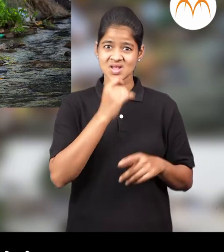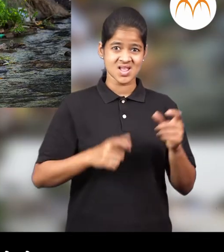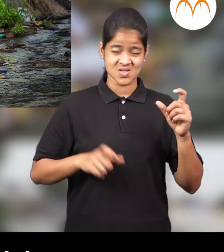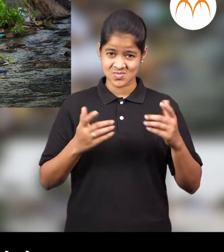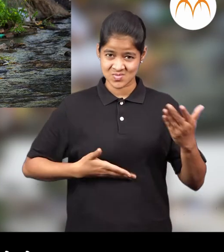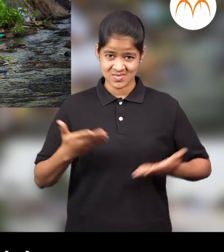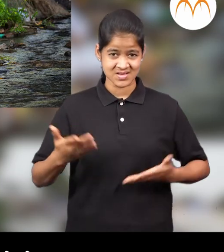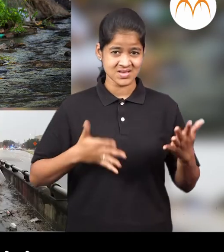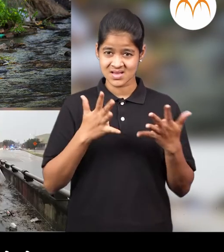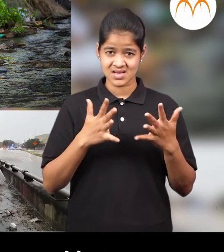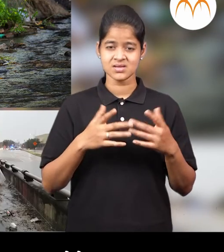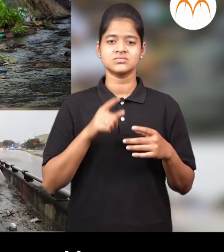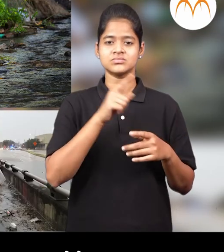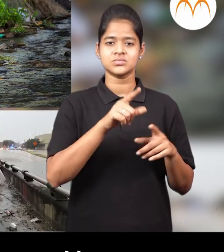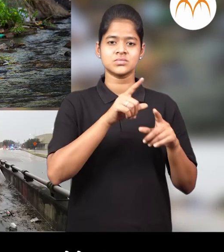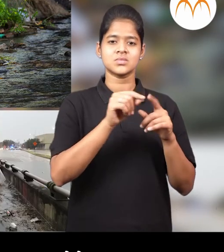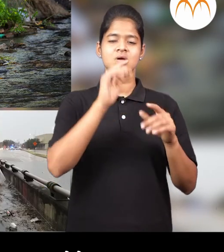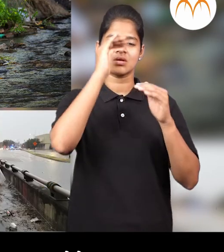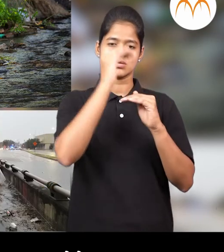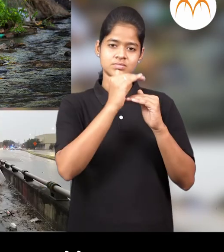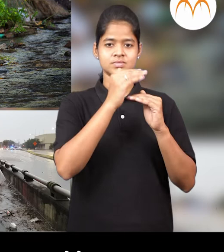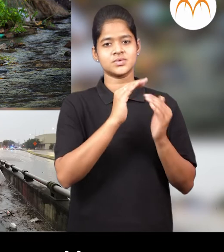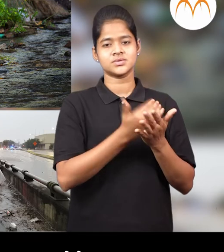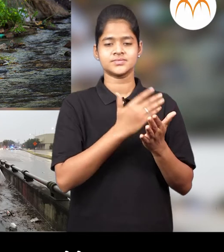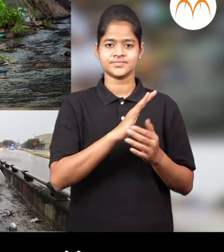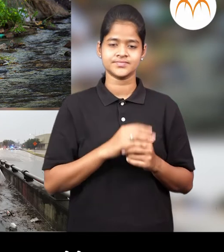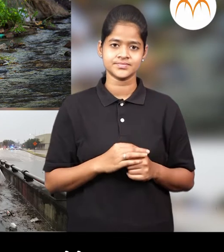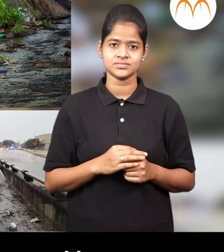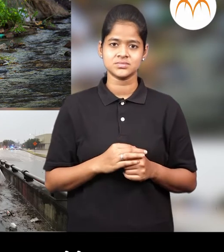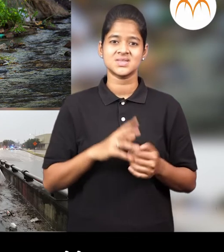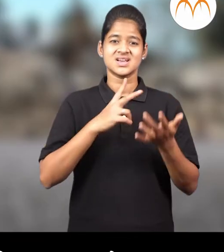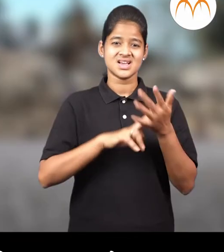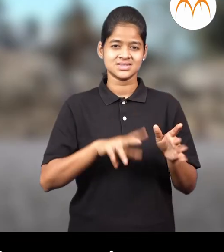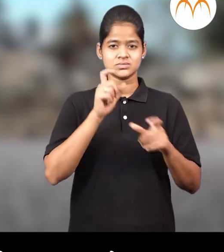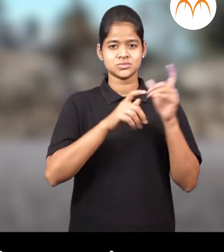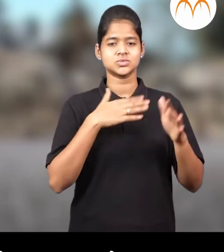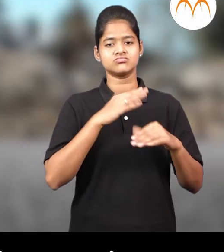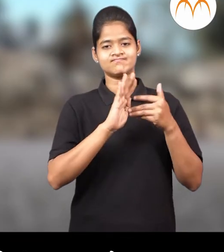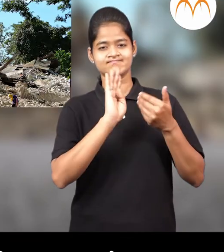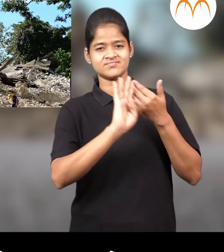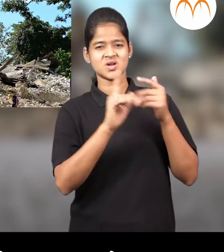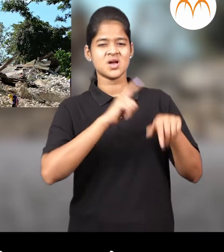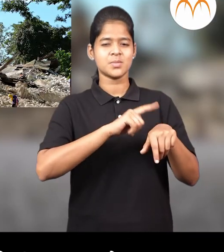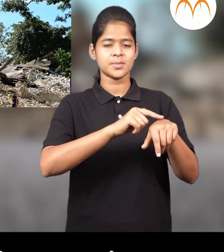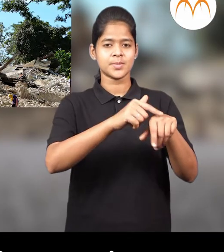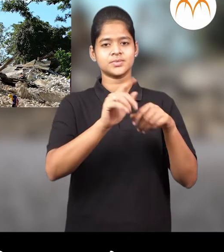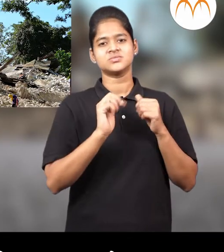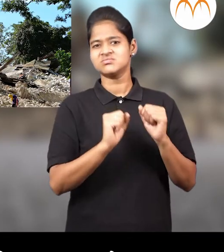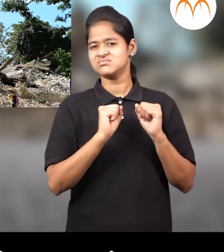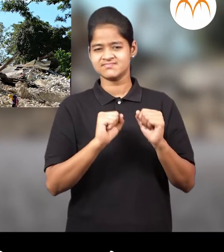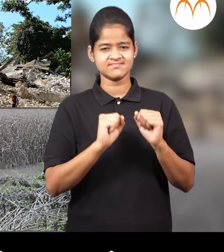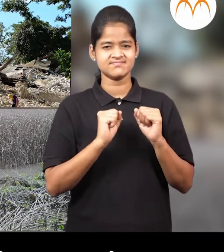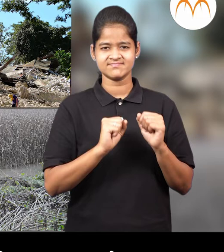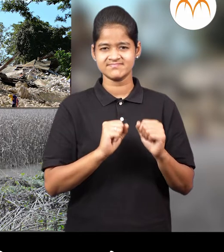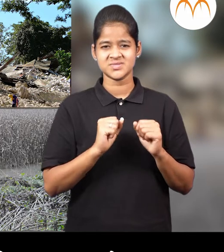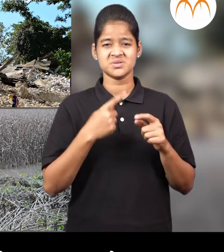चुकीचे काम केले नही तर आपत्ती येणयाची शक्यता कमी होते नैसर्गीक आपत्ती टालने प्रत्यक्वेडी